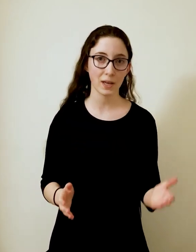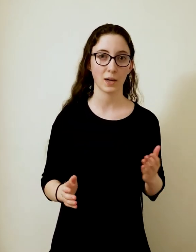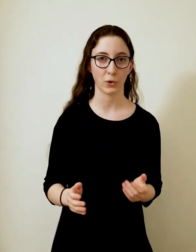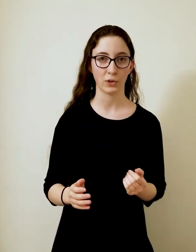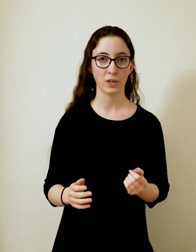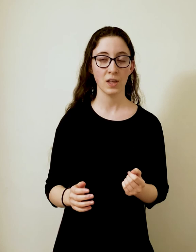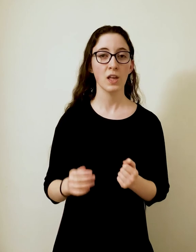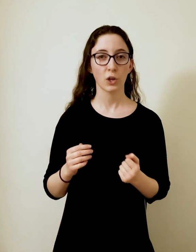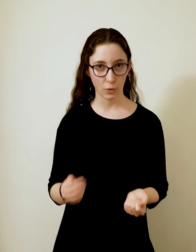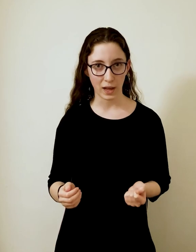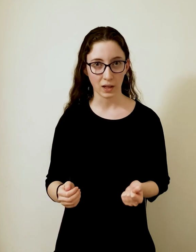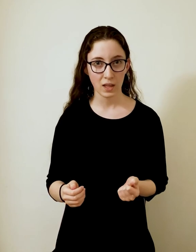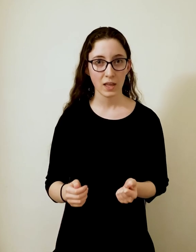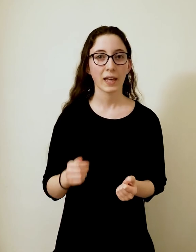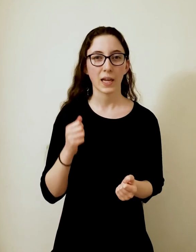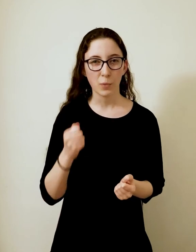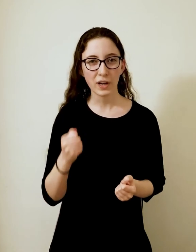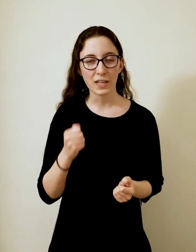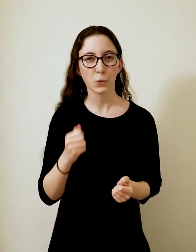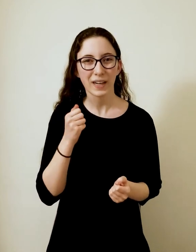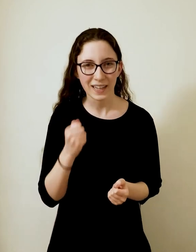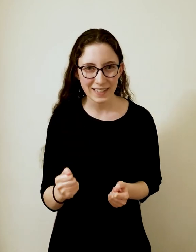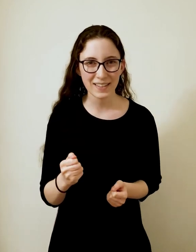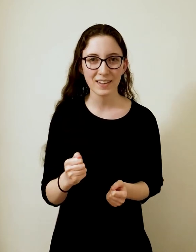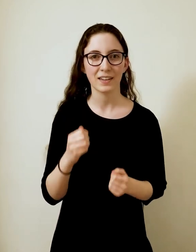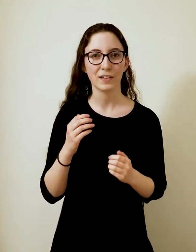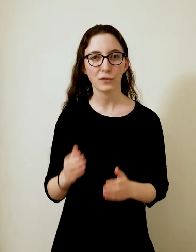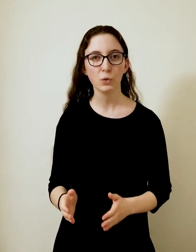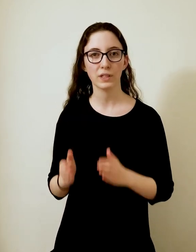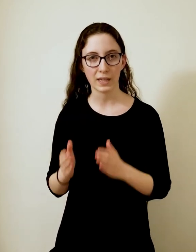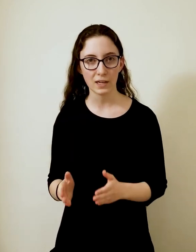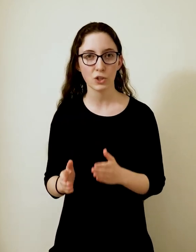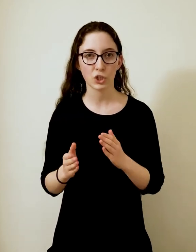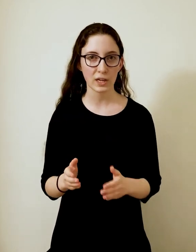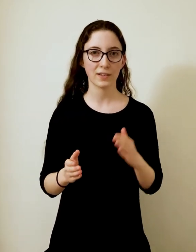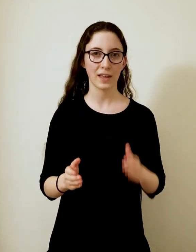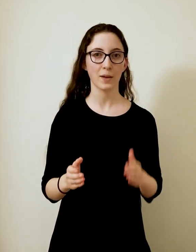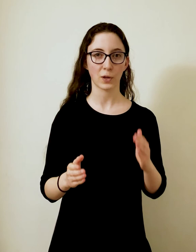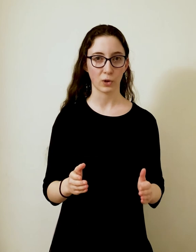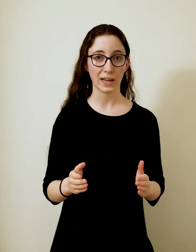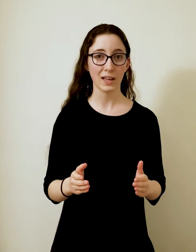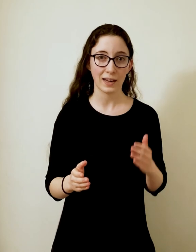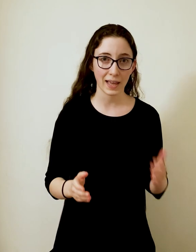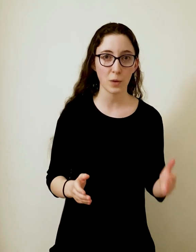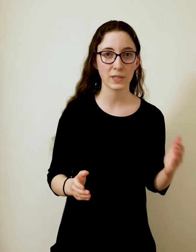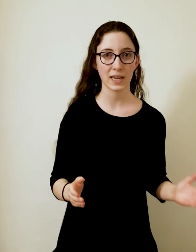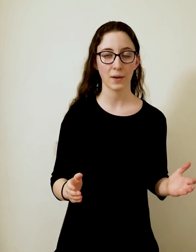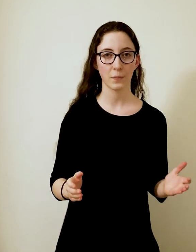החלבון כלומר חלבון אס הוא קריטי לתפקוד יעיל של תאי המיקרוגליה לאחר פציעה